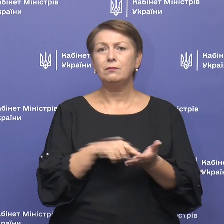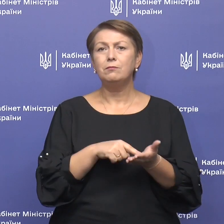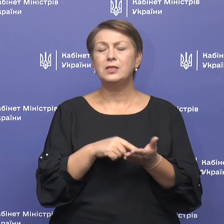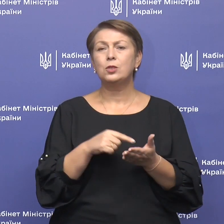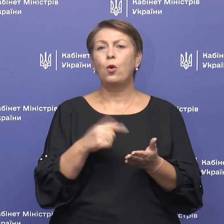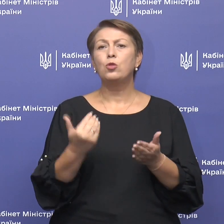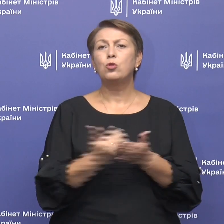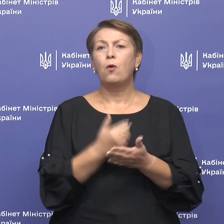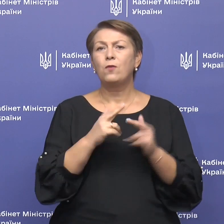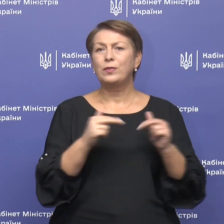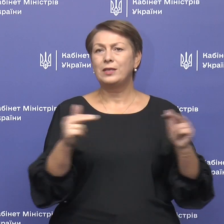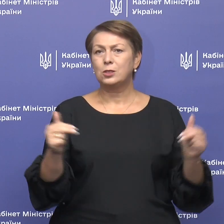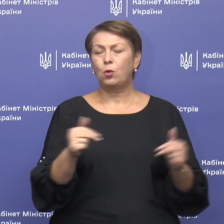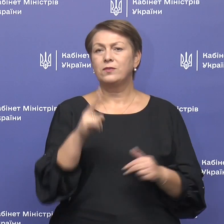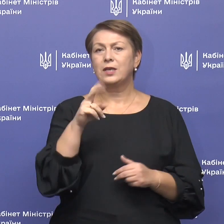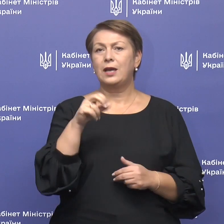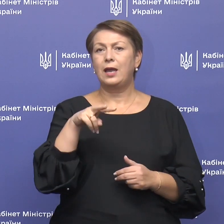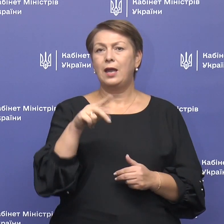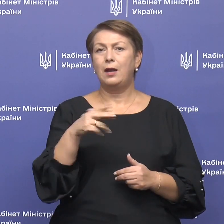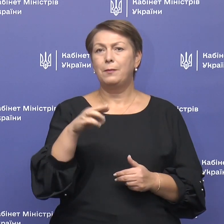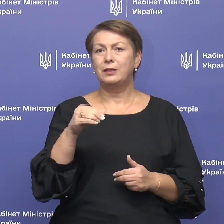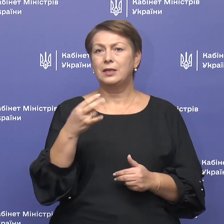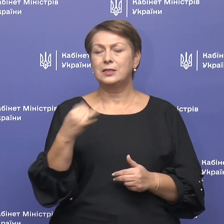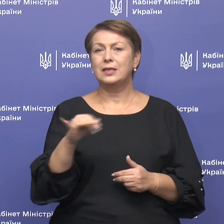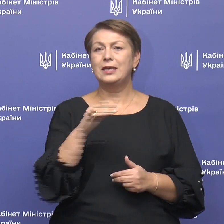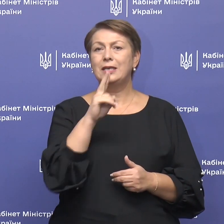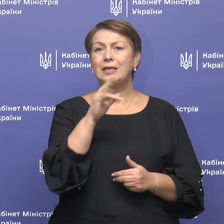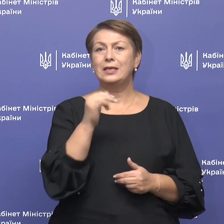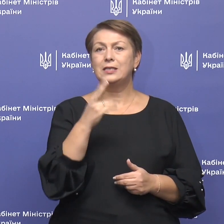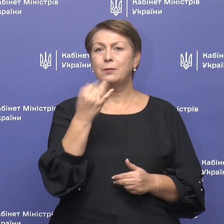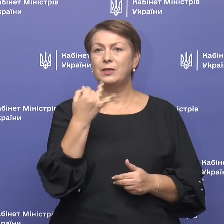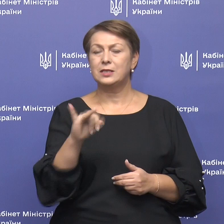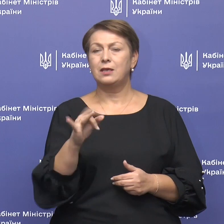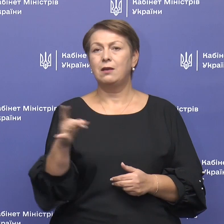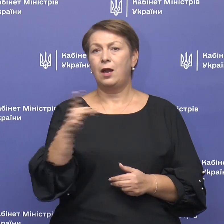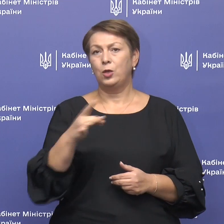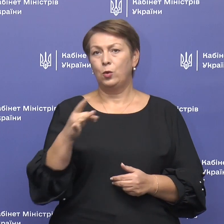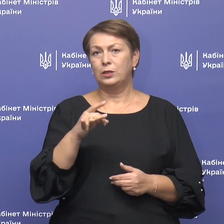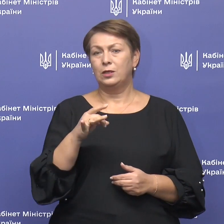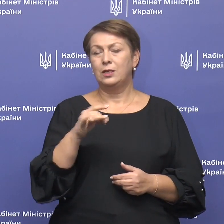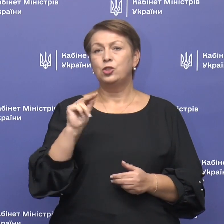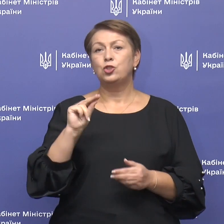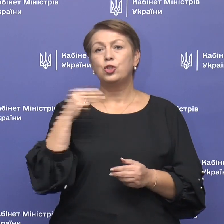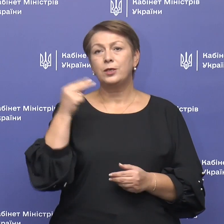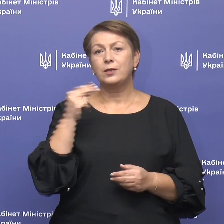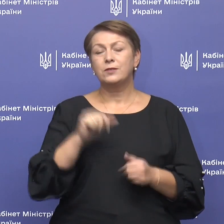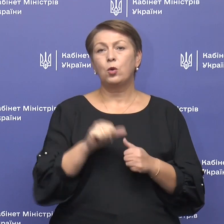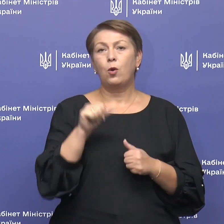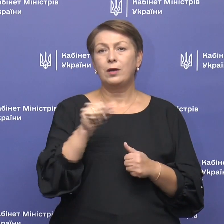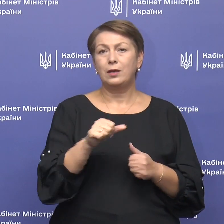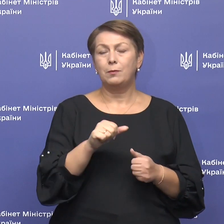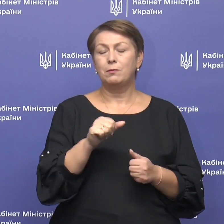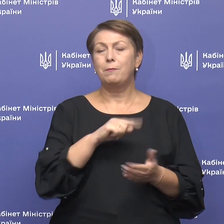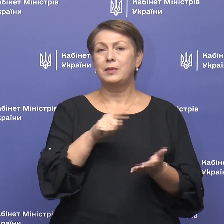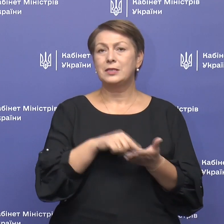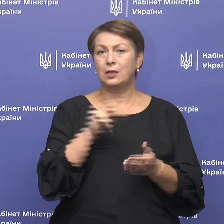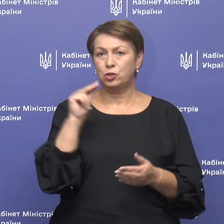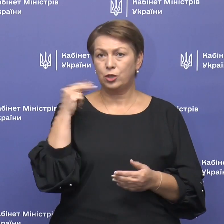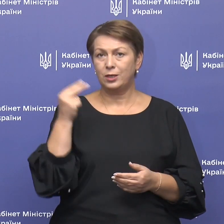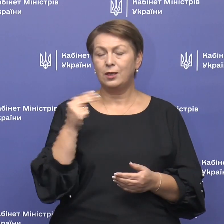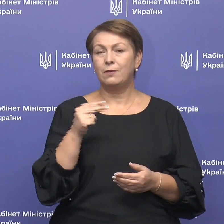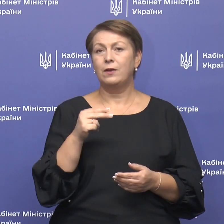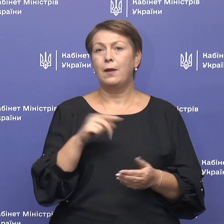Новодністровськ, Кельменецький і Кіцменський райони. У Чернігівській, окрім міста Чернігова, також